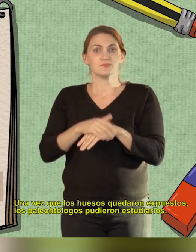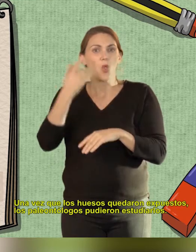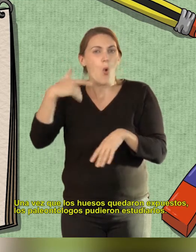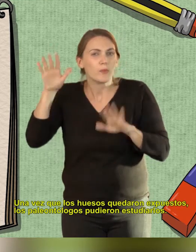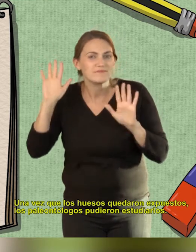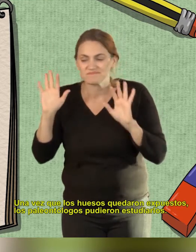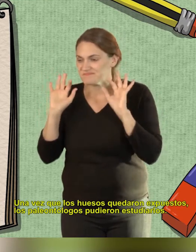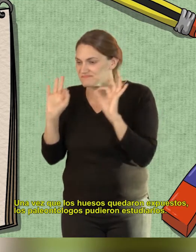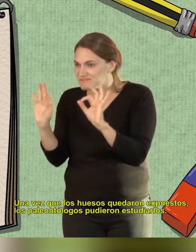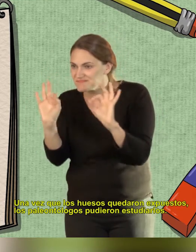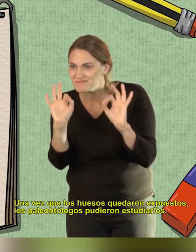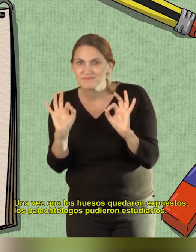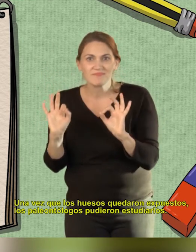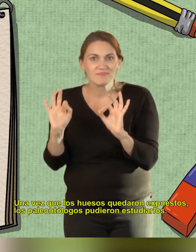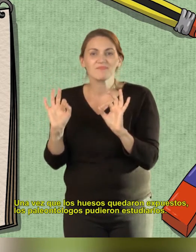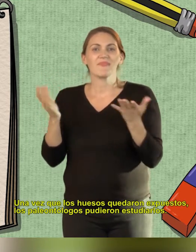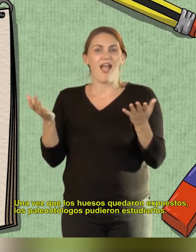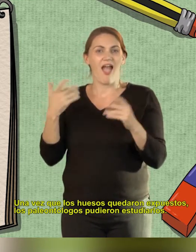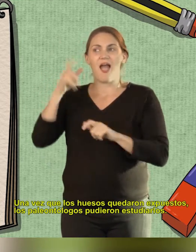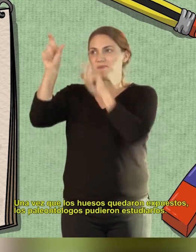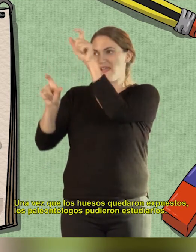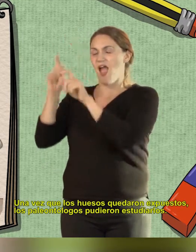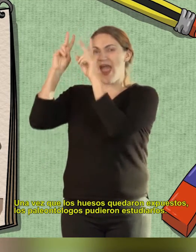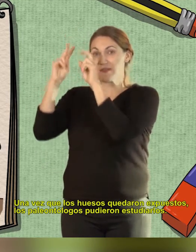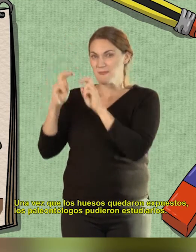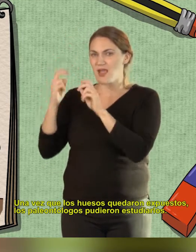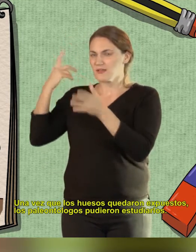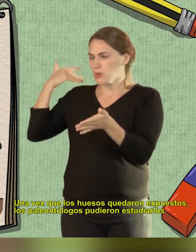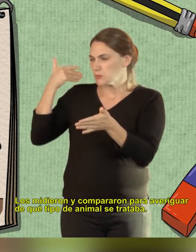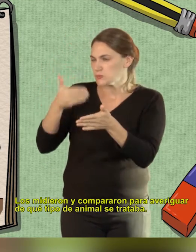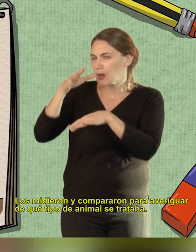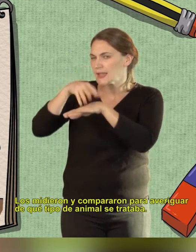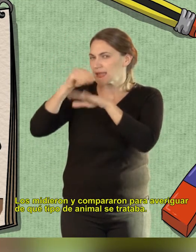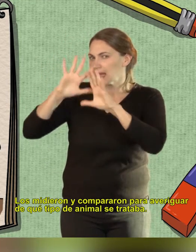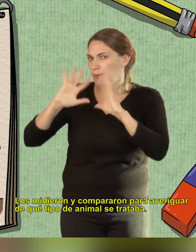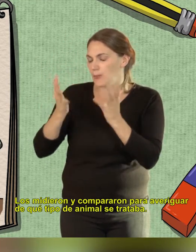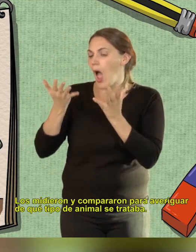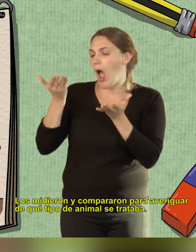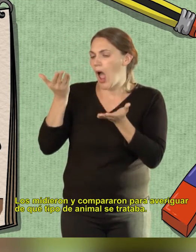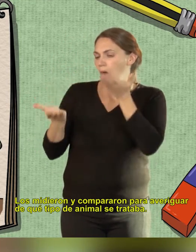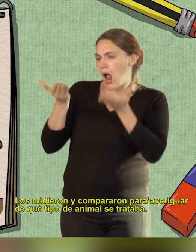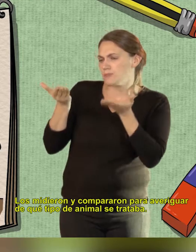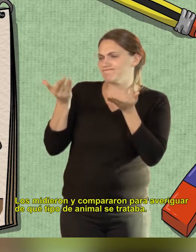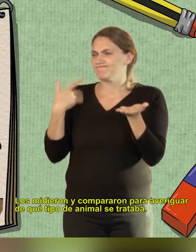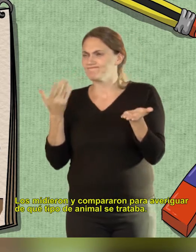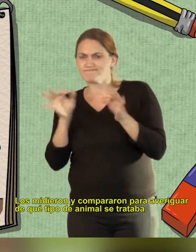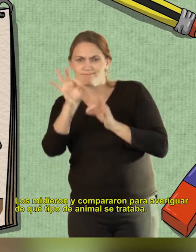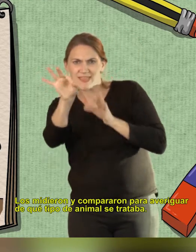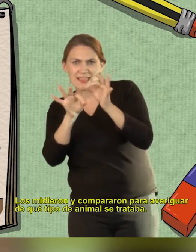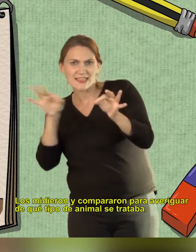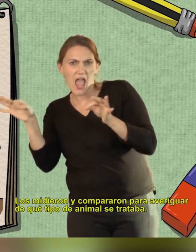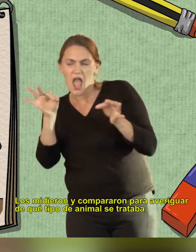más lindo, estamos muy conformes con cómo ha llegado. Bueno, al margen de esto, una serie de actividades hoy en el marco del Día Internacional de los Museos con